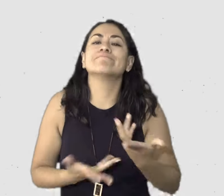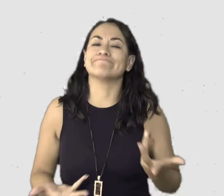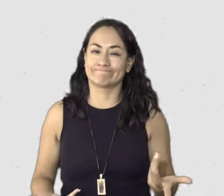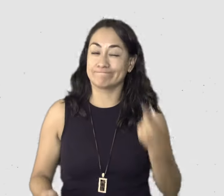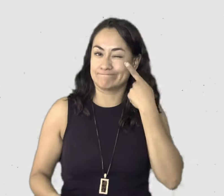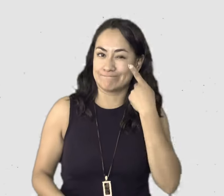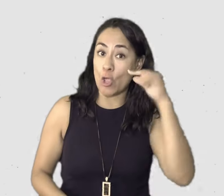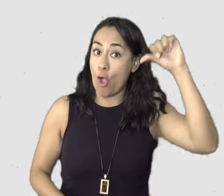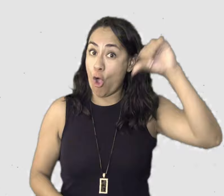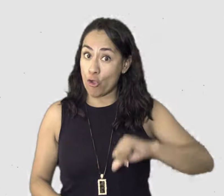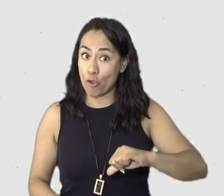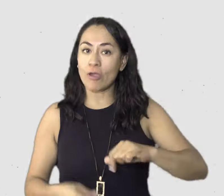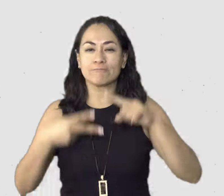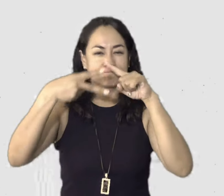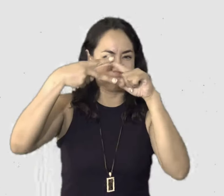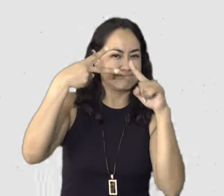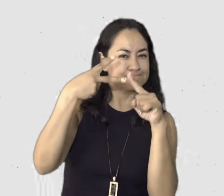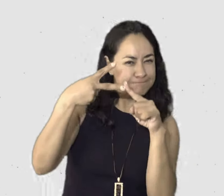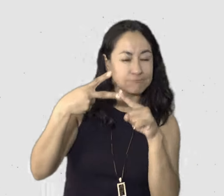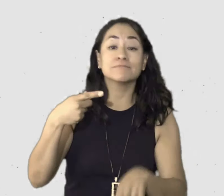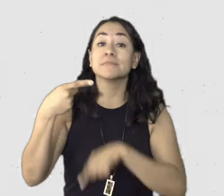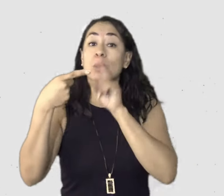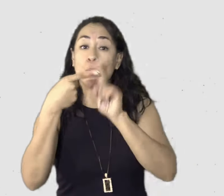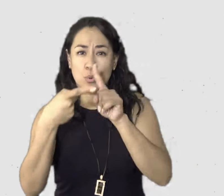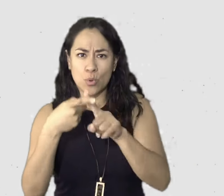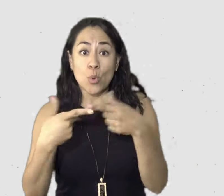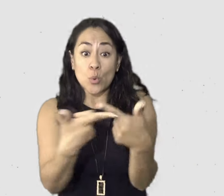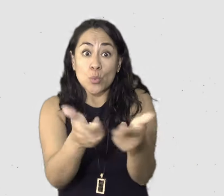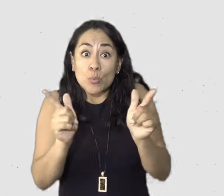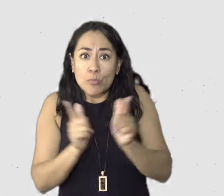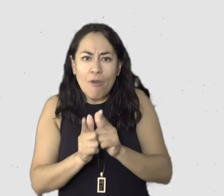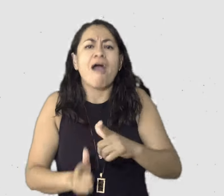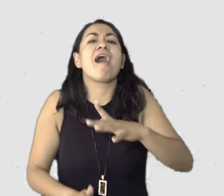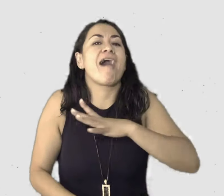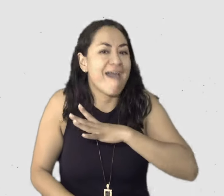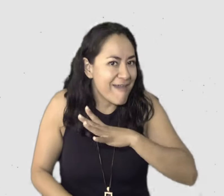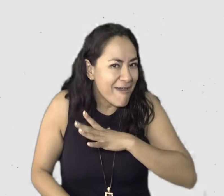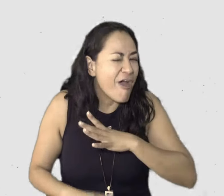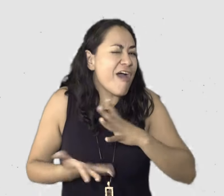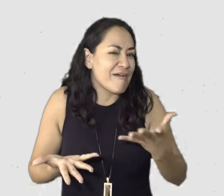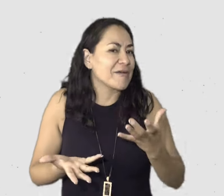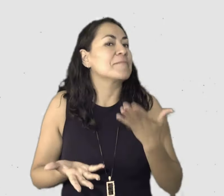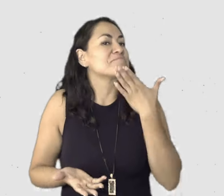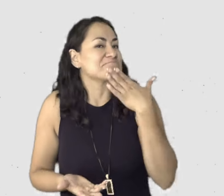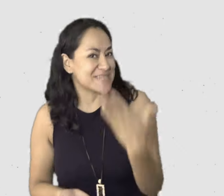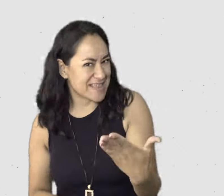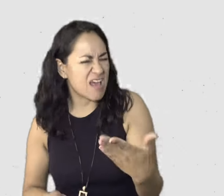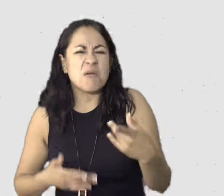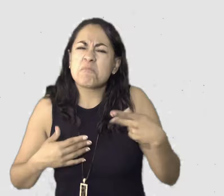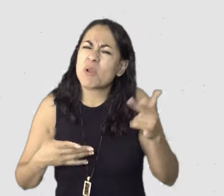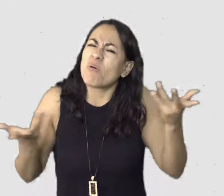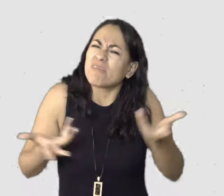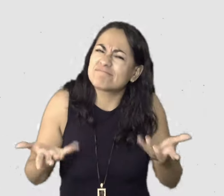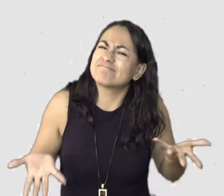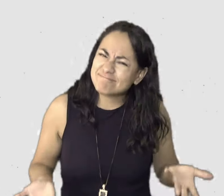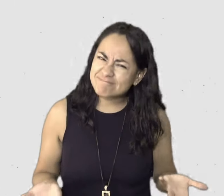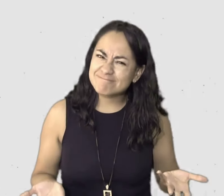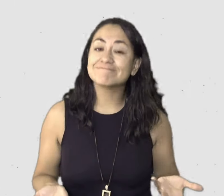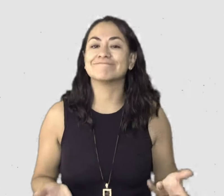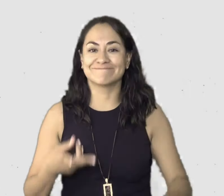es, si ya tienes una tribu, qué tienes que hacer, porque creo que es importante que aunque estas tribus se generan de manera circunstancial,